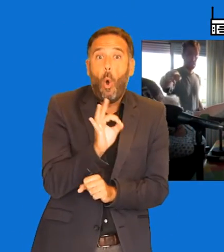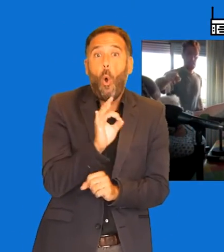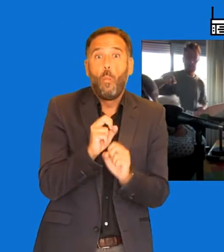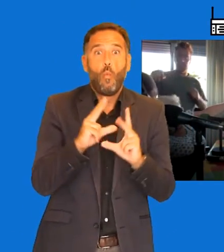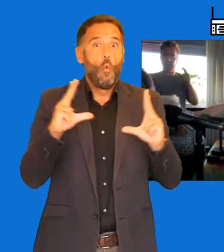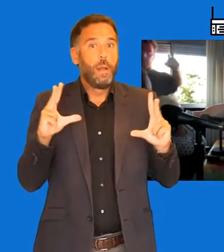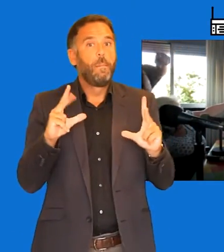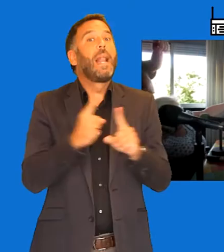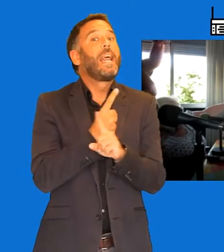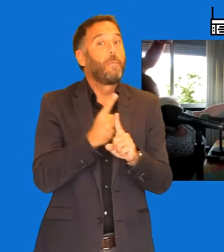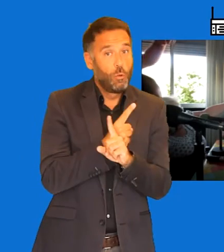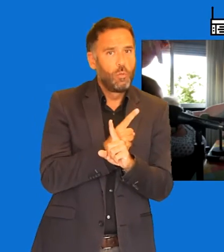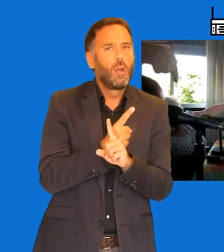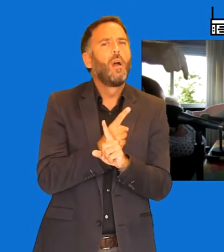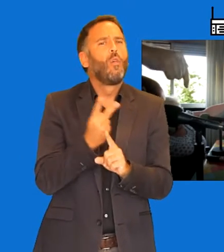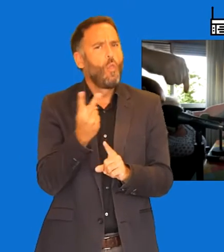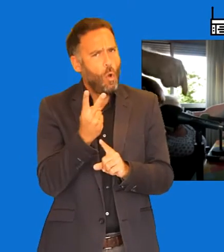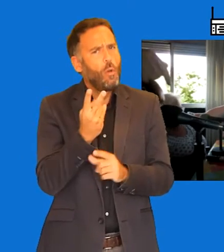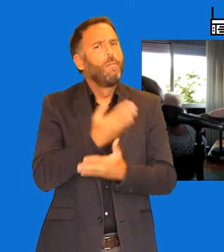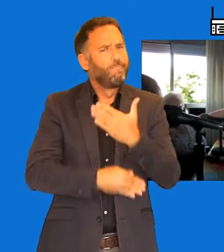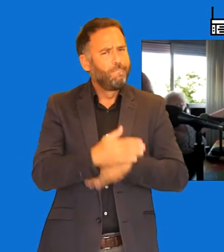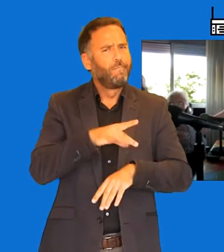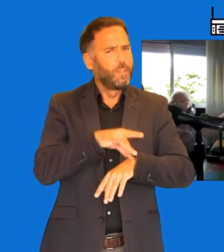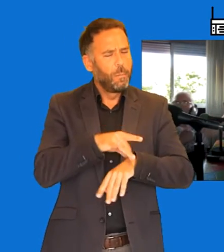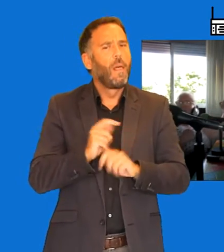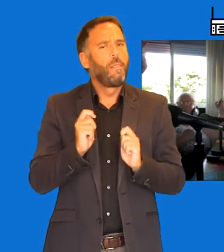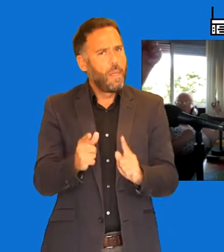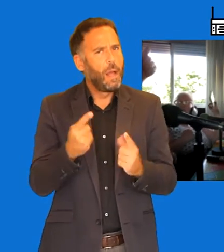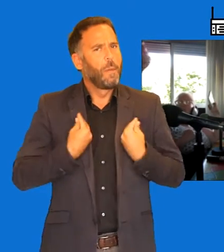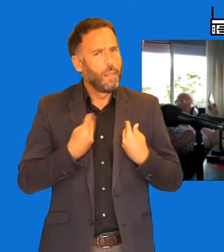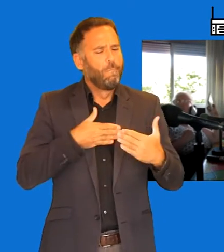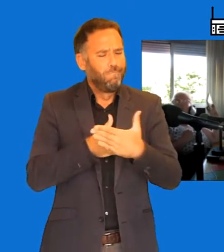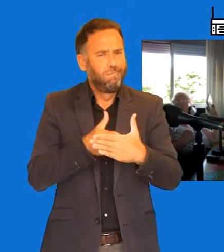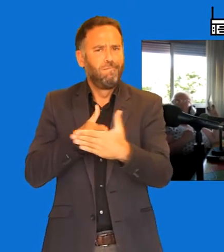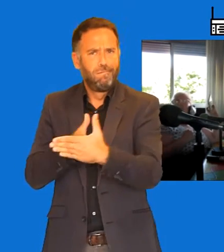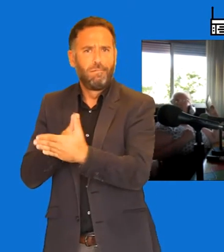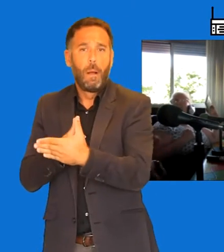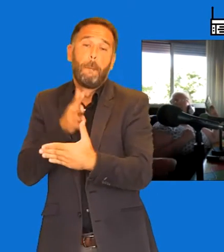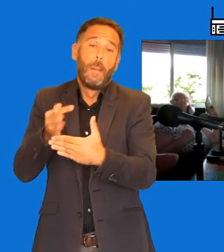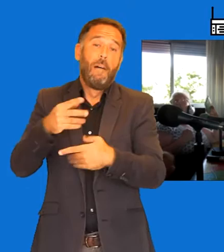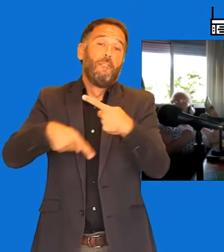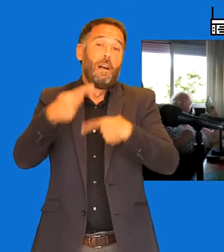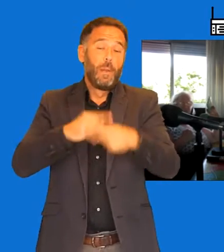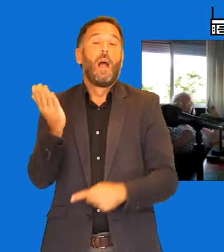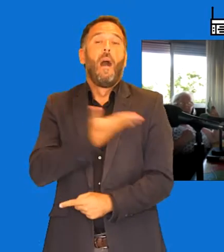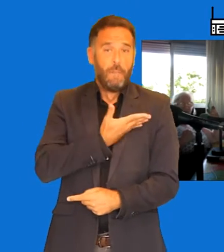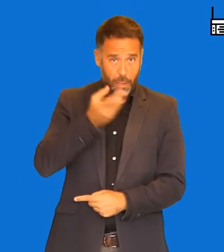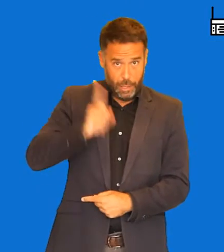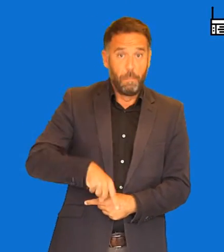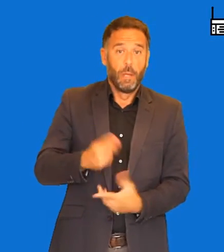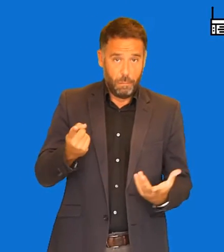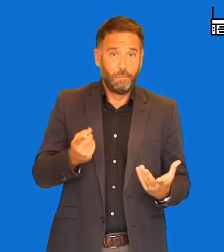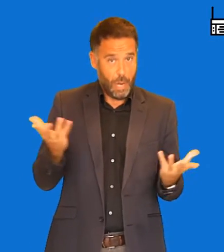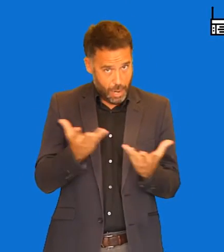trastornos que pueden condicionar nuestra vida y también la de los que nos rodean, por supuesto, y por desgracia.